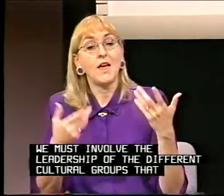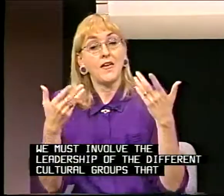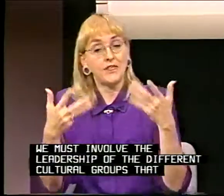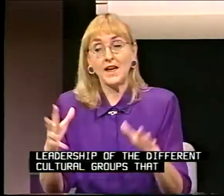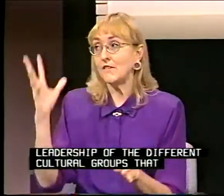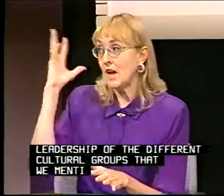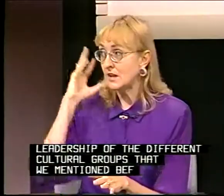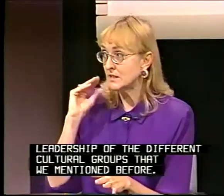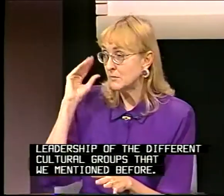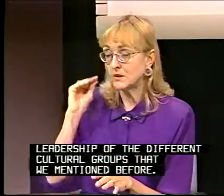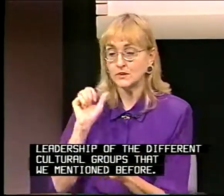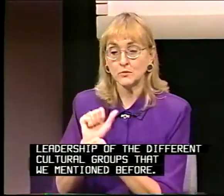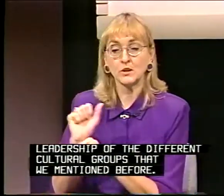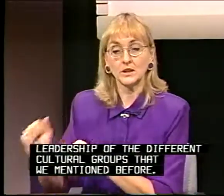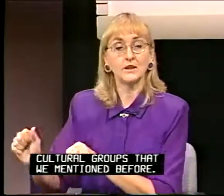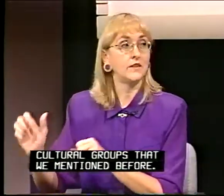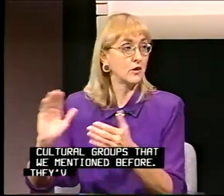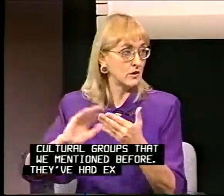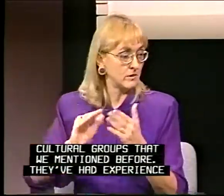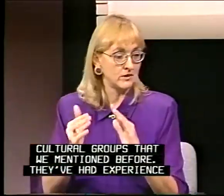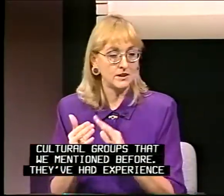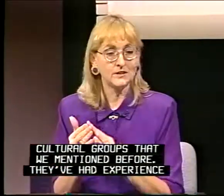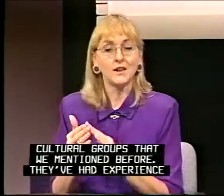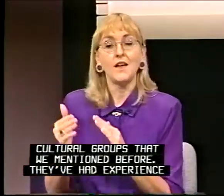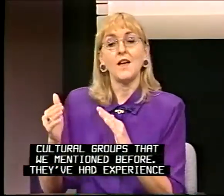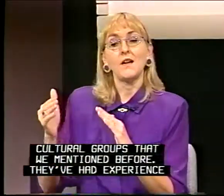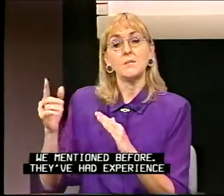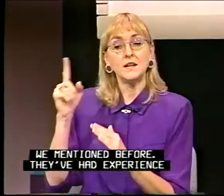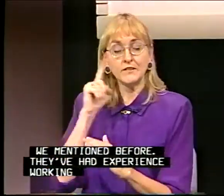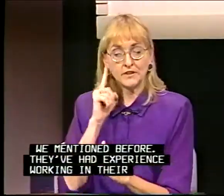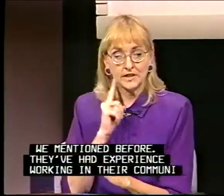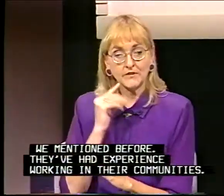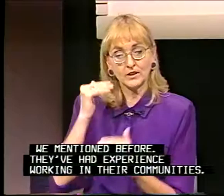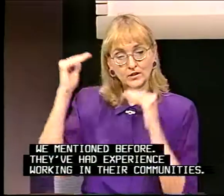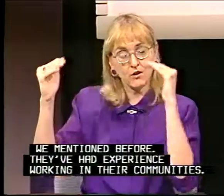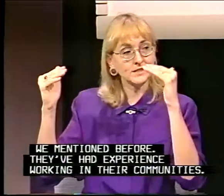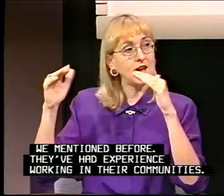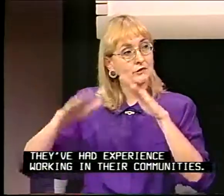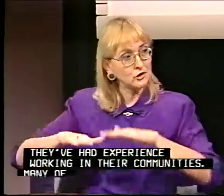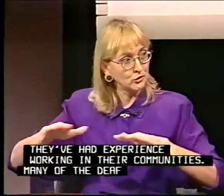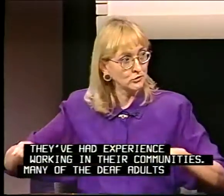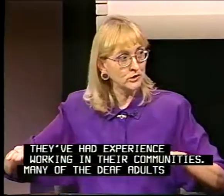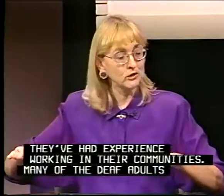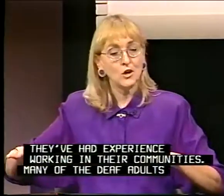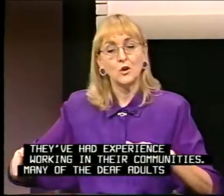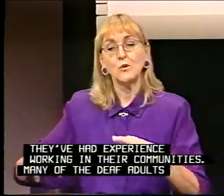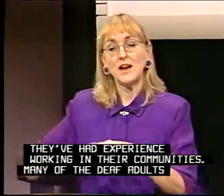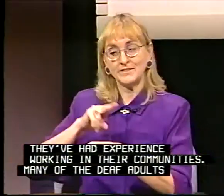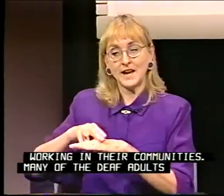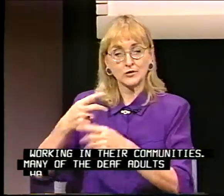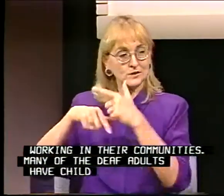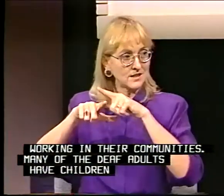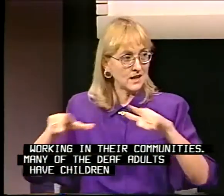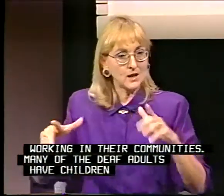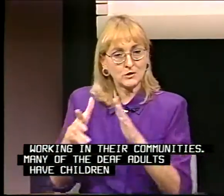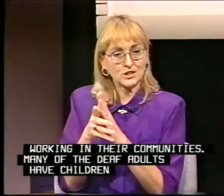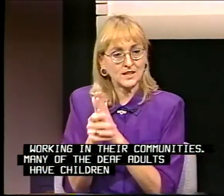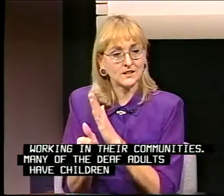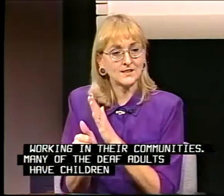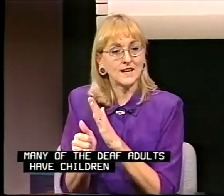They've had experience working in their communities. Many of the deaf adults have children who have natural sign language skills that